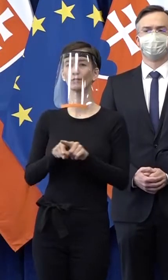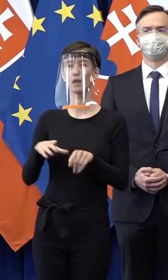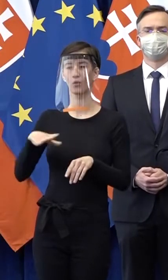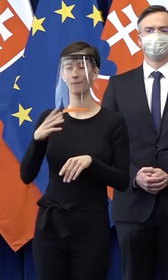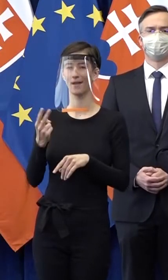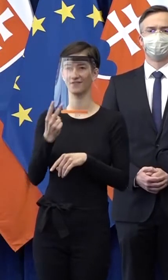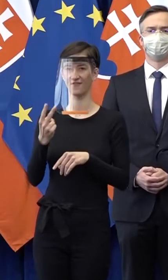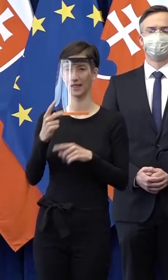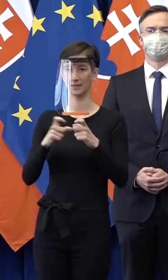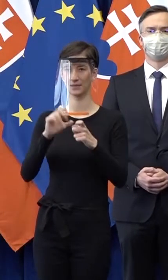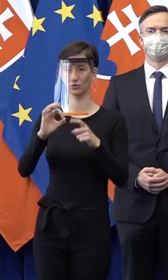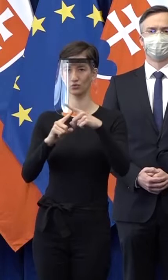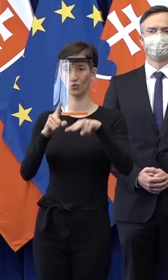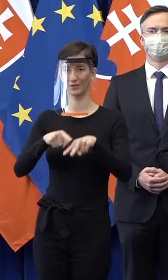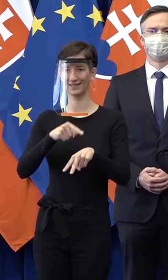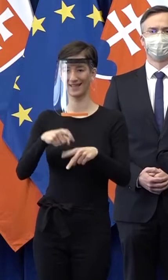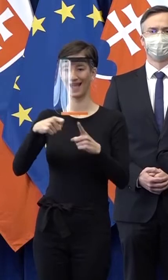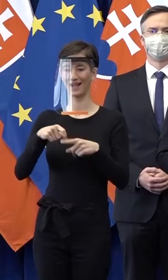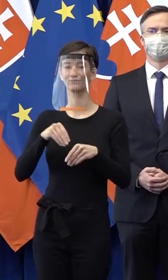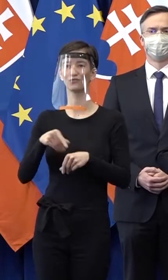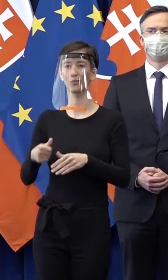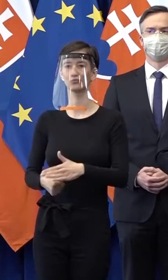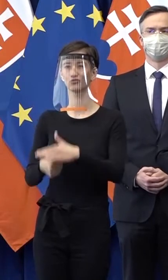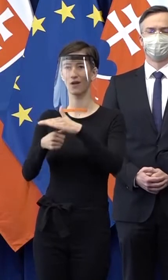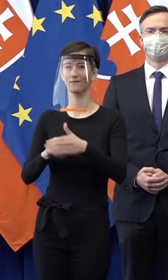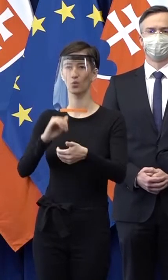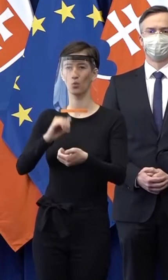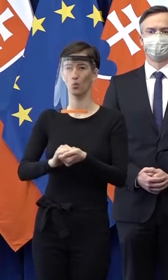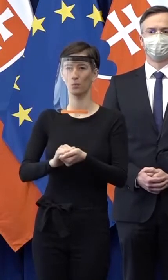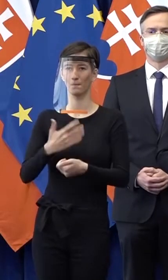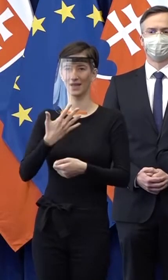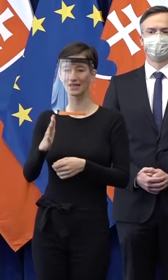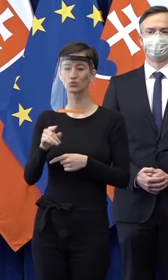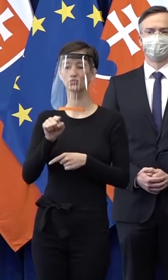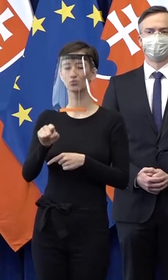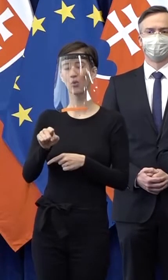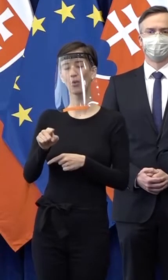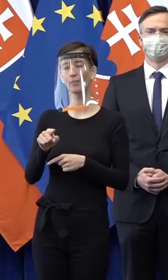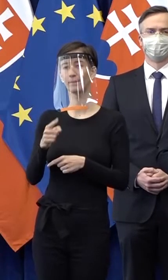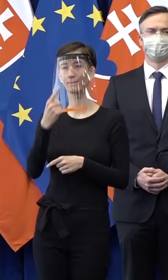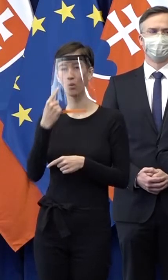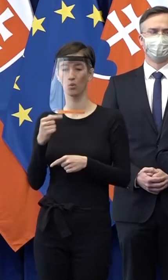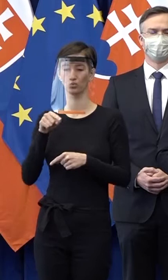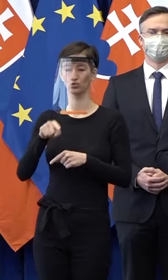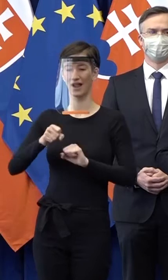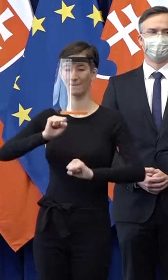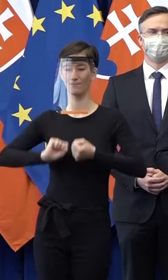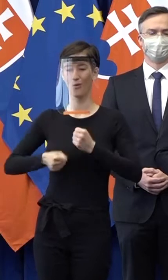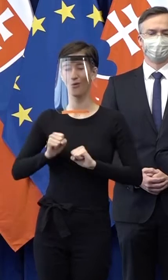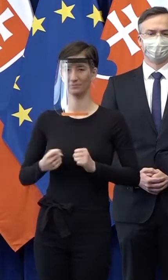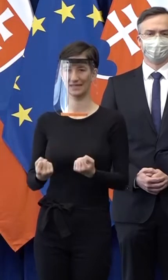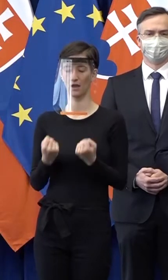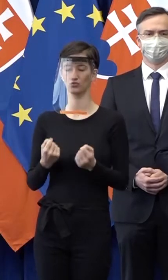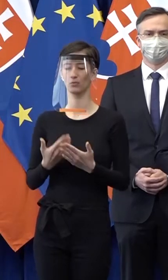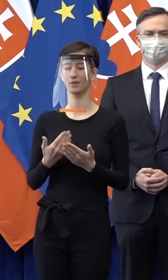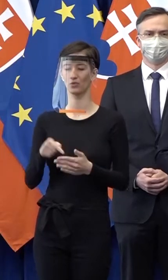šéf klubu 500, ktorý ale vzhľadom na nižšiu mobilitu sa nemohol zúčastniť tejto tlačovej konferencii, ale závery, ktoré sme